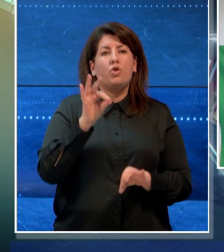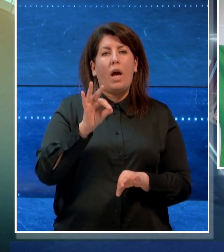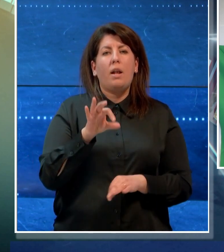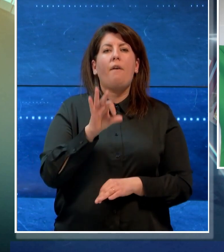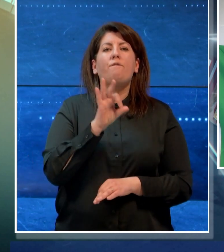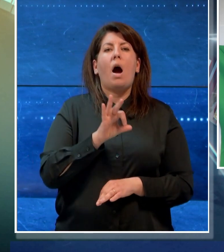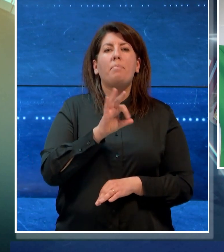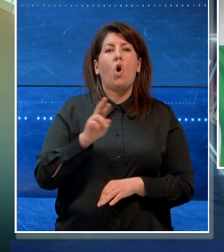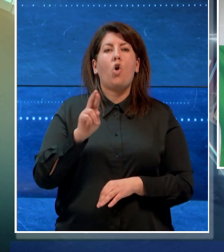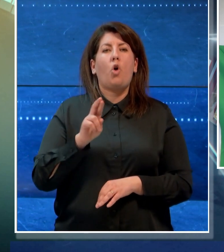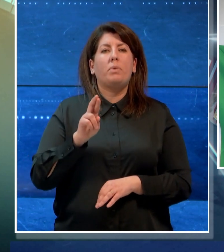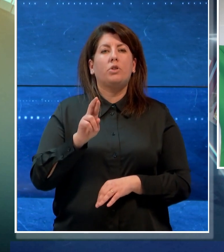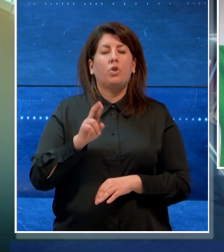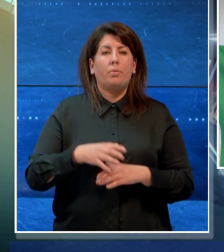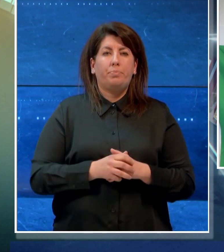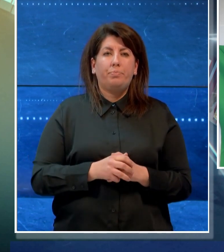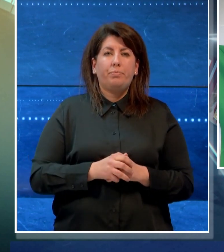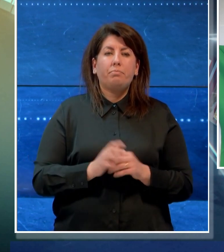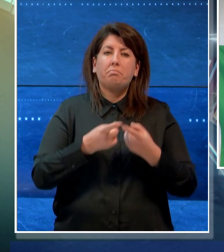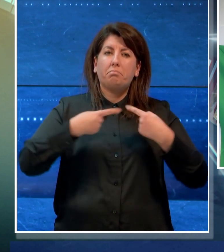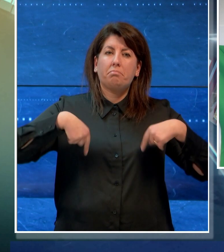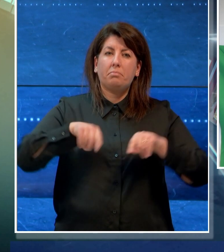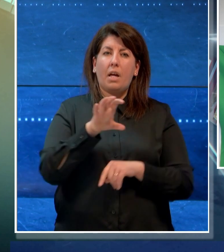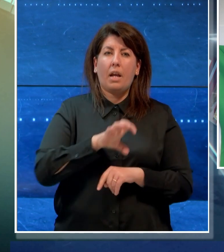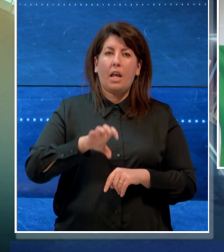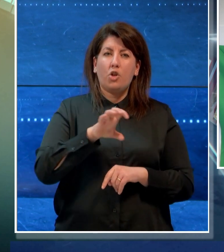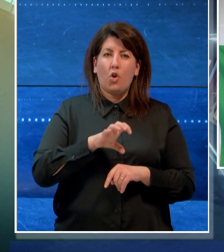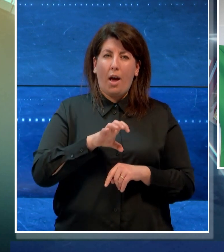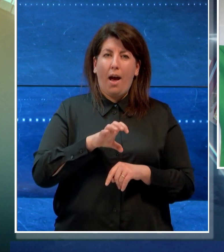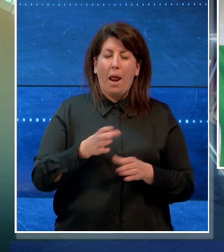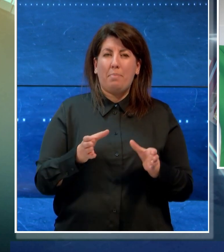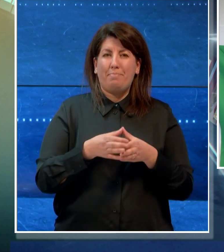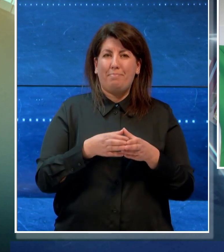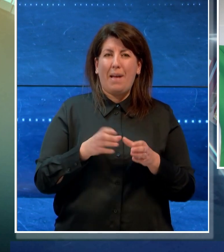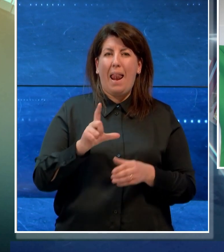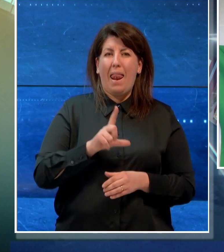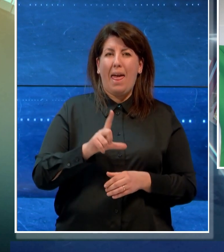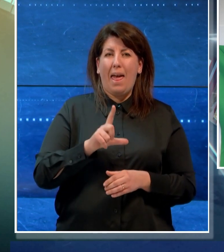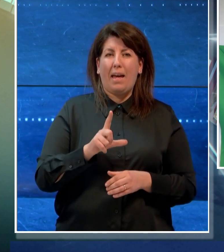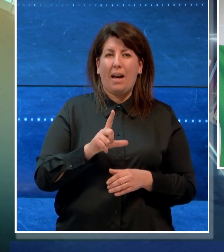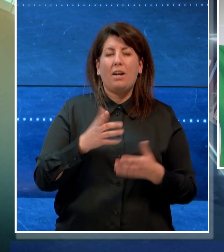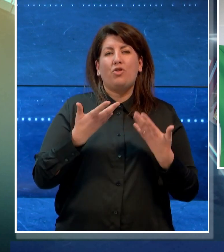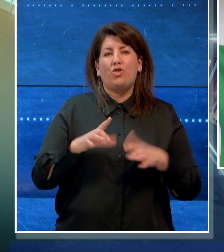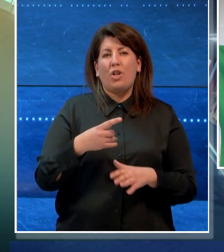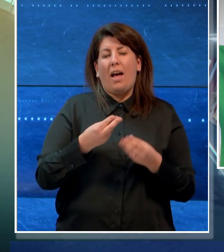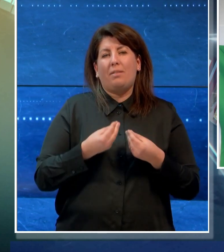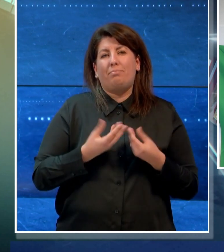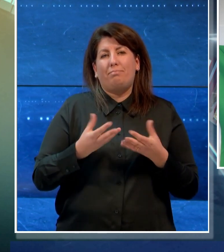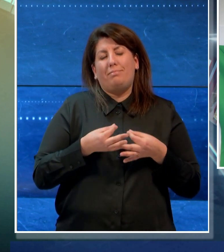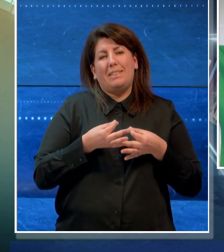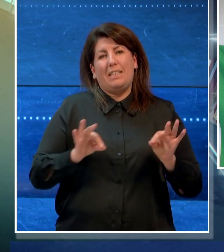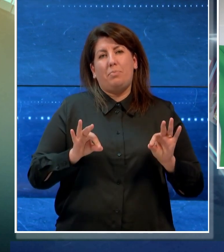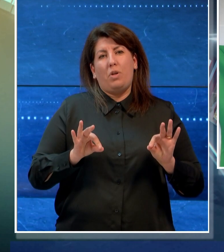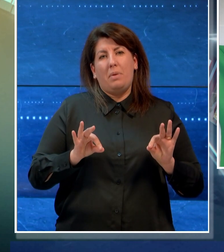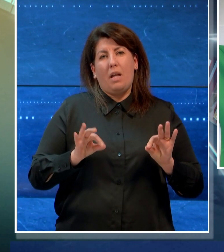Fabio Romito. Il consigliere regionale della Lega ha da tempo già dato la sua disponibilità